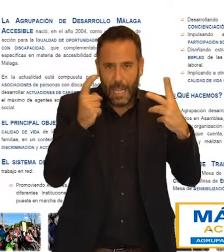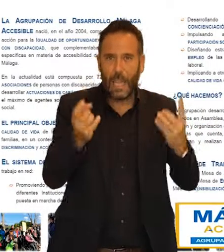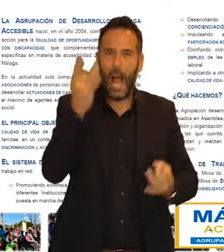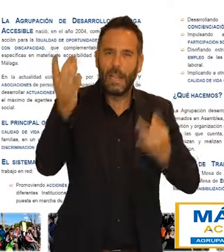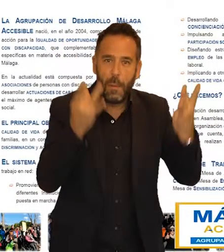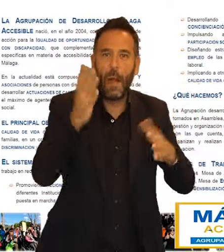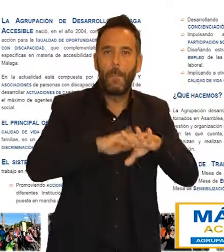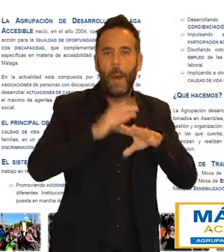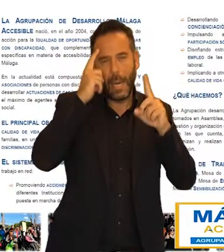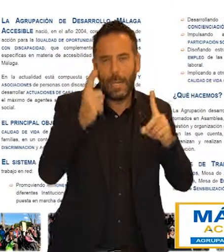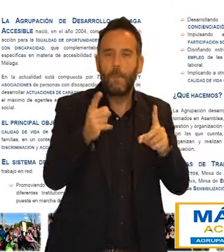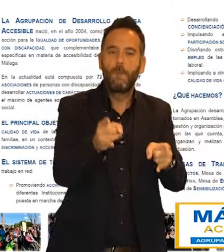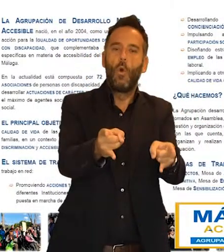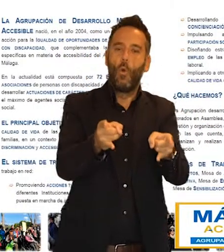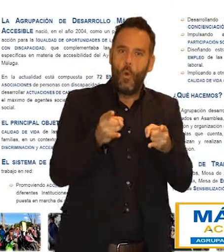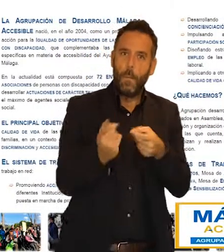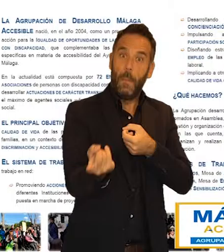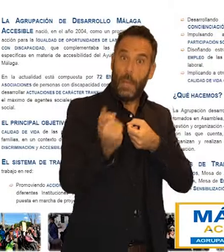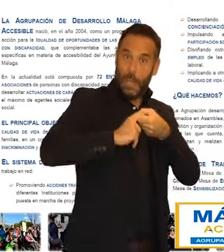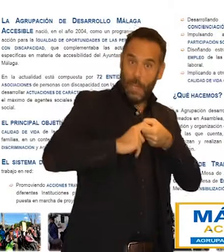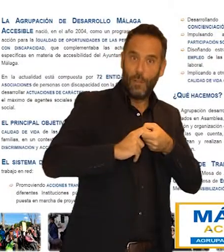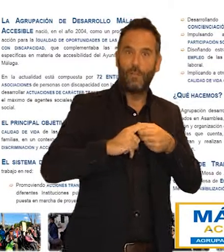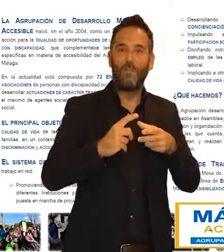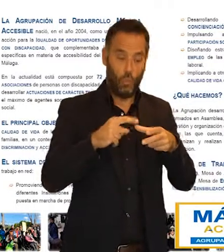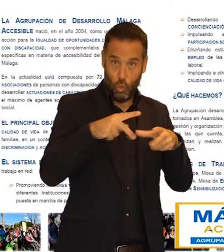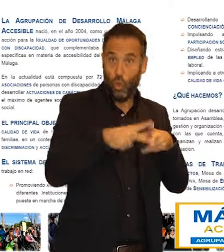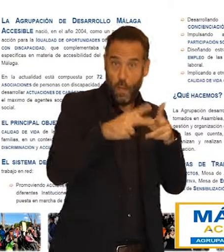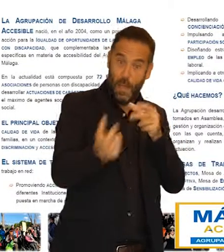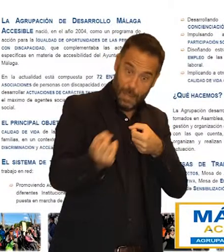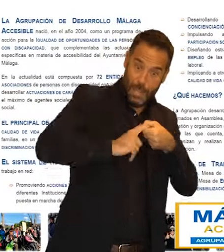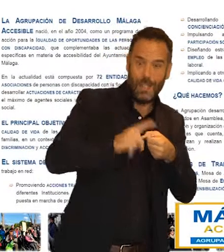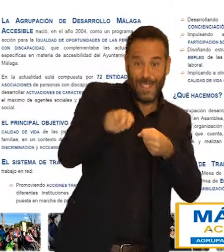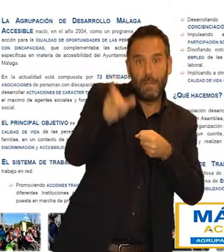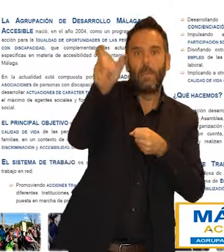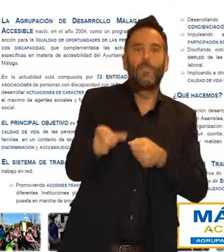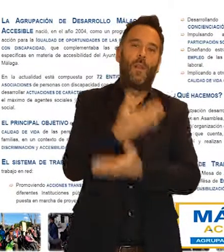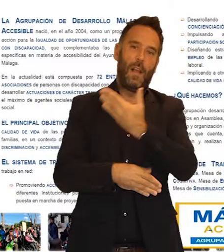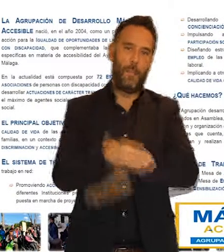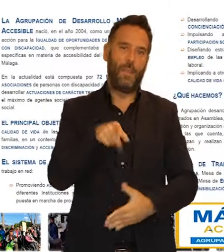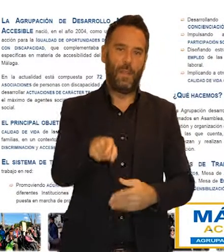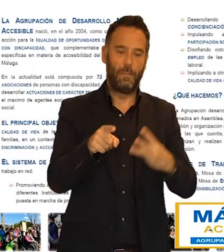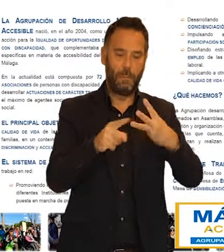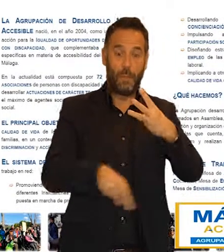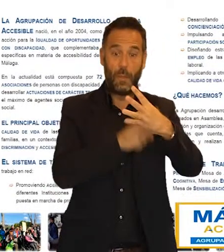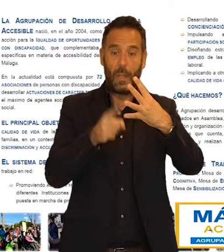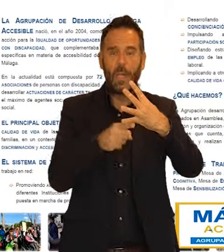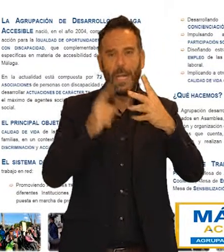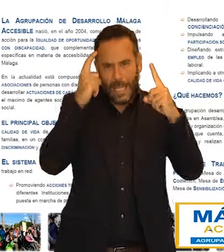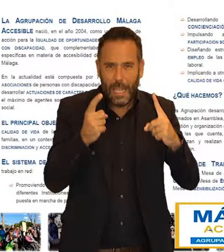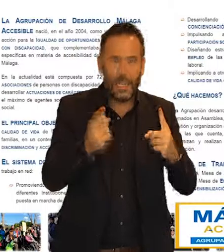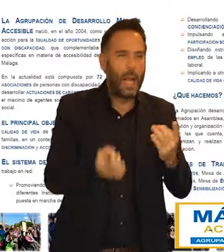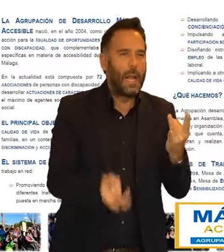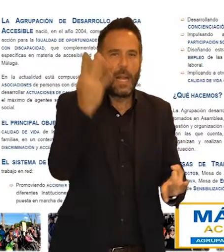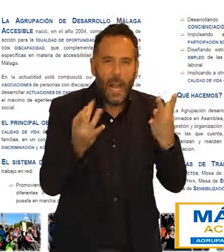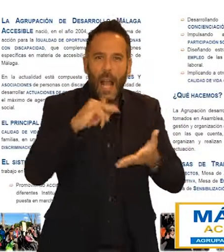que promuevan la participación social de las personas con discapacidad. Diseñando estrategias que